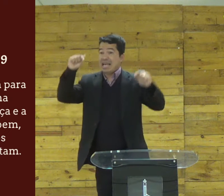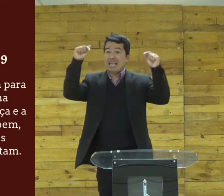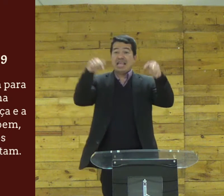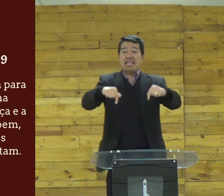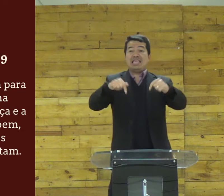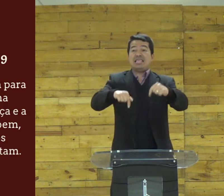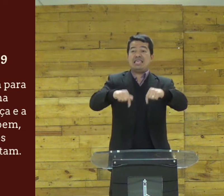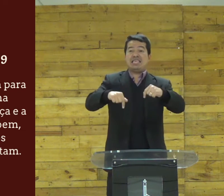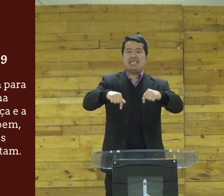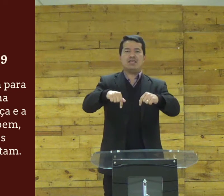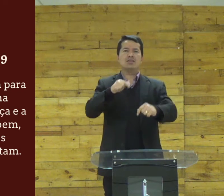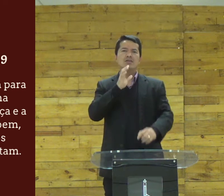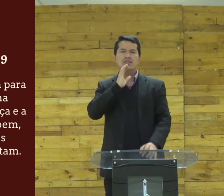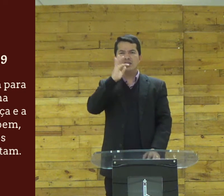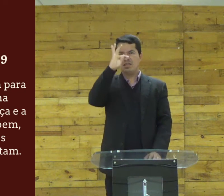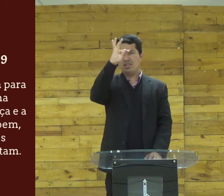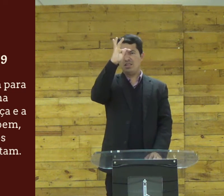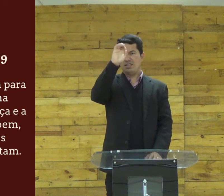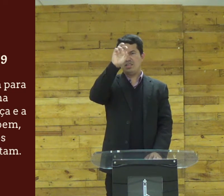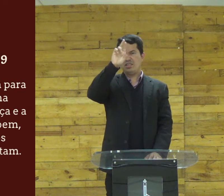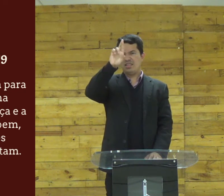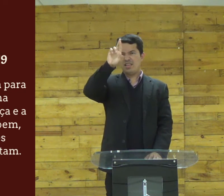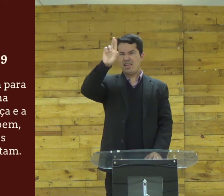na terra sabe terra